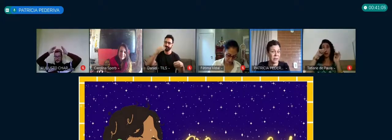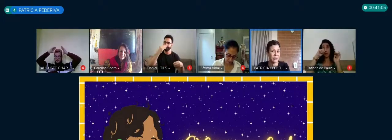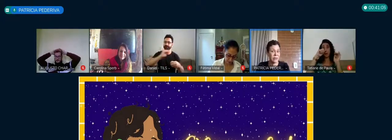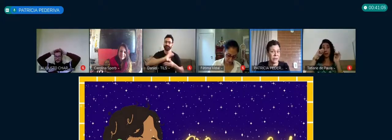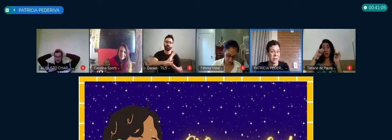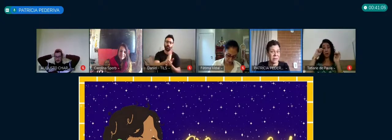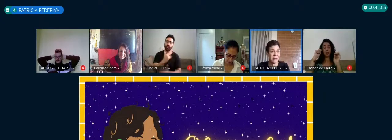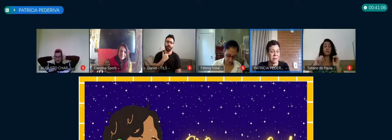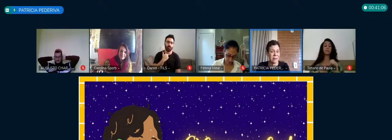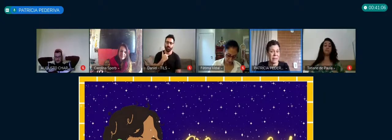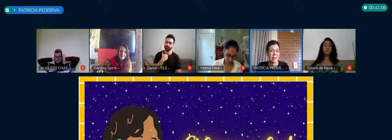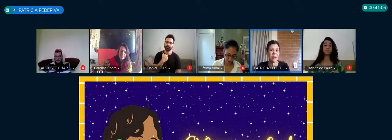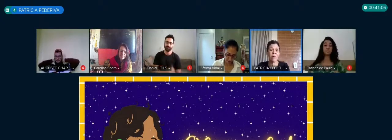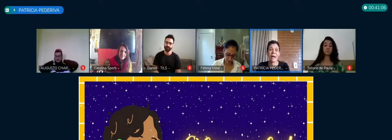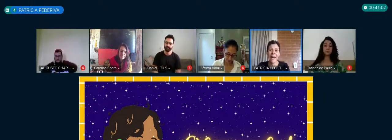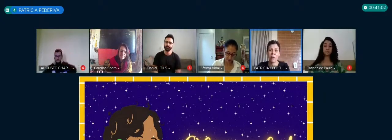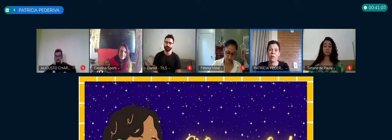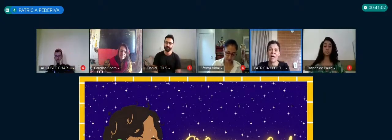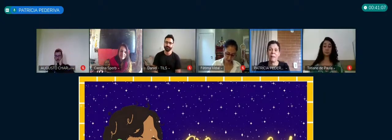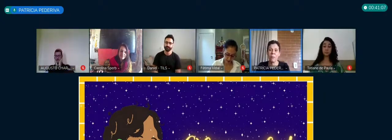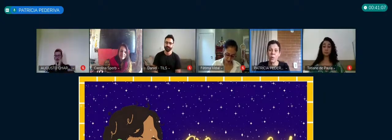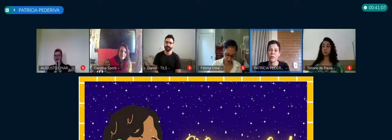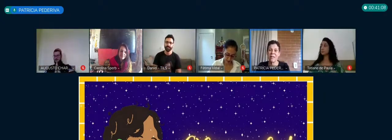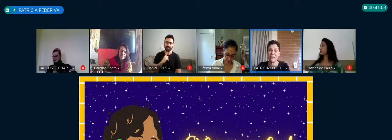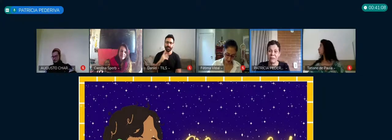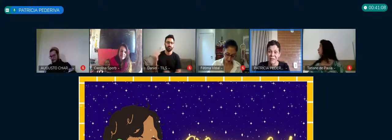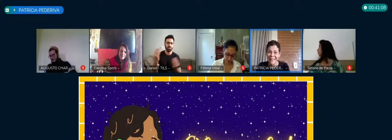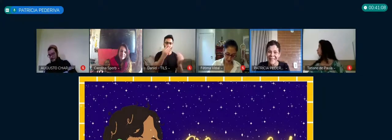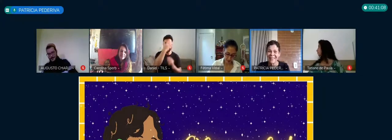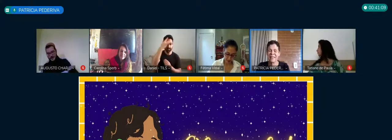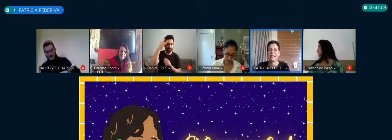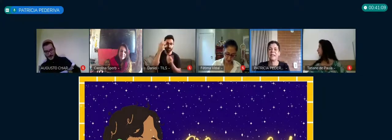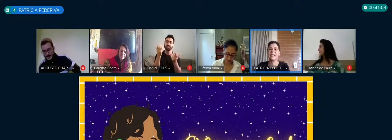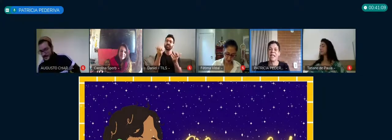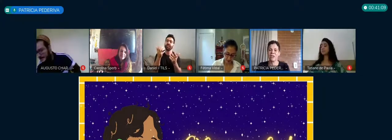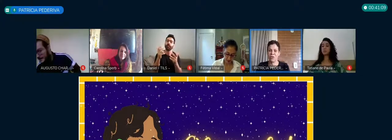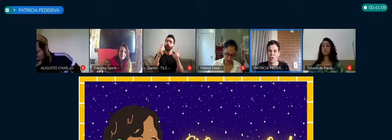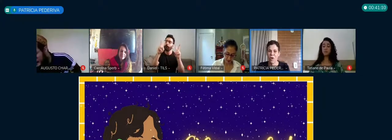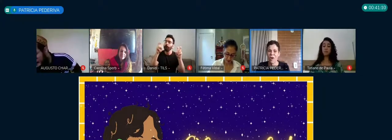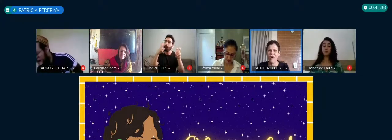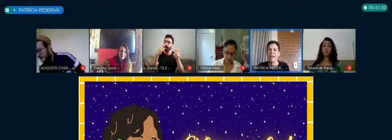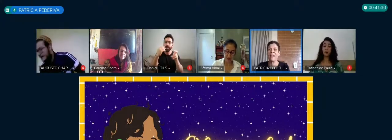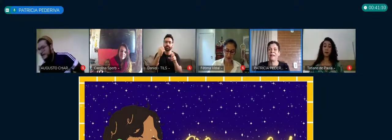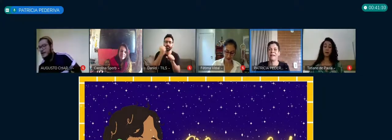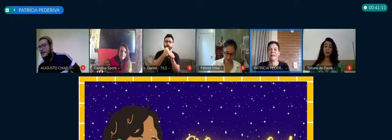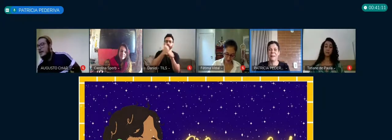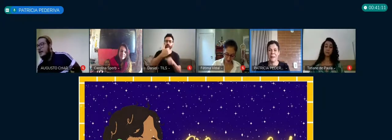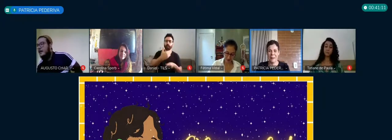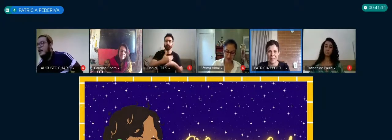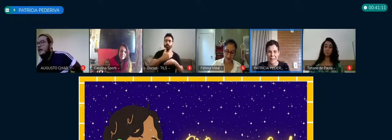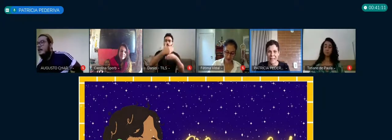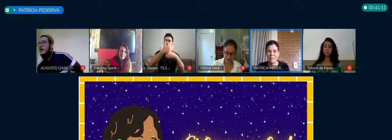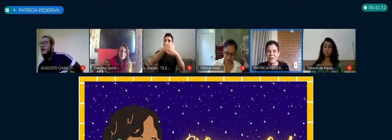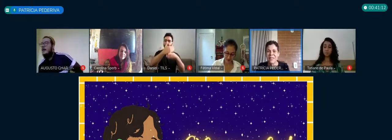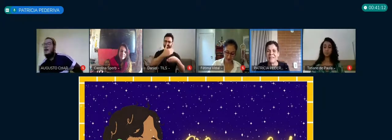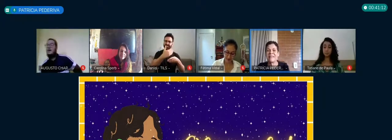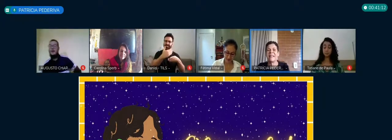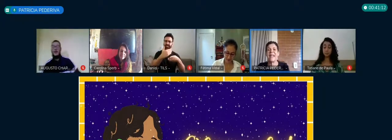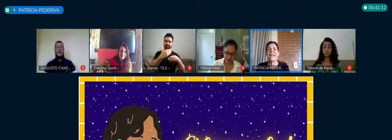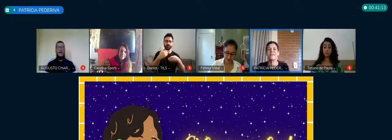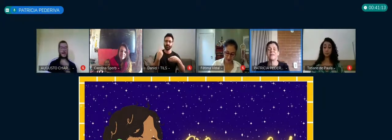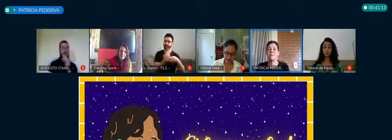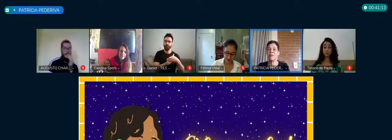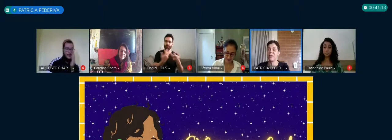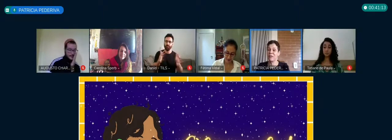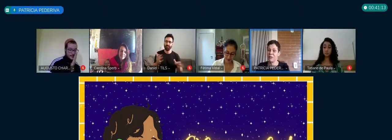que muita gente diz e que quer colocar muros na vida, na escola, impedir